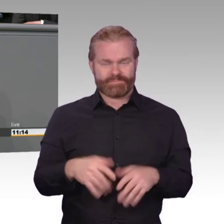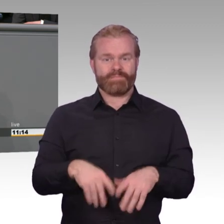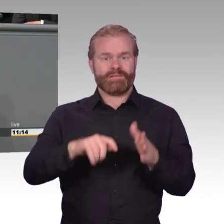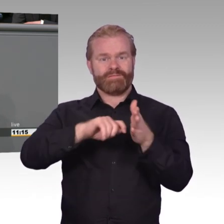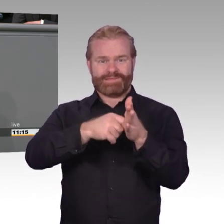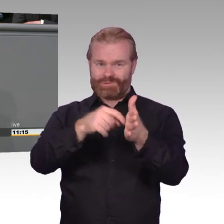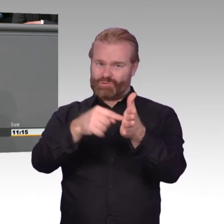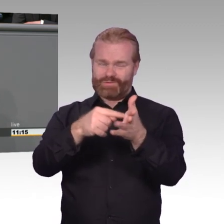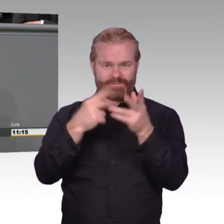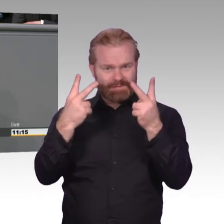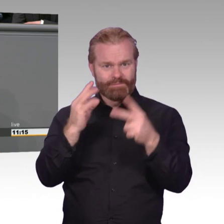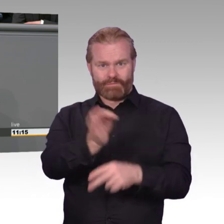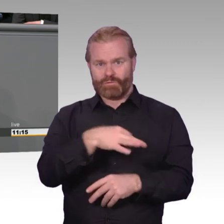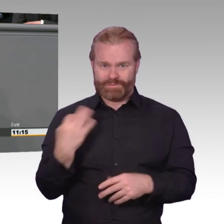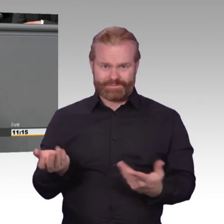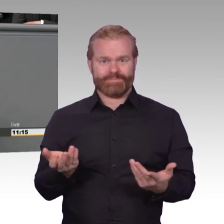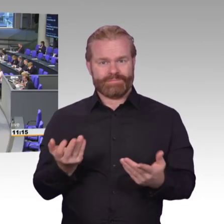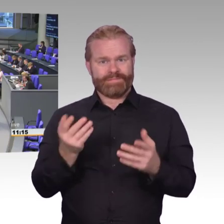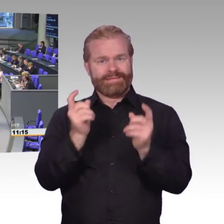Vielen Dank, Jimmy Schulz.